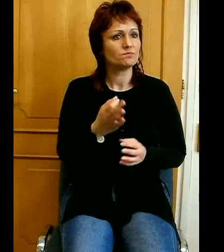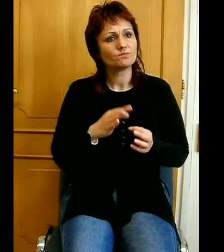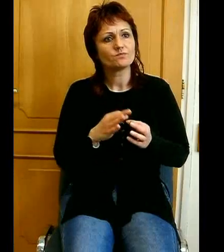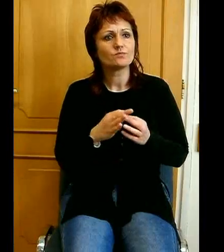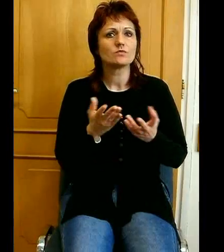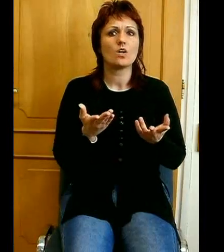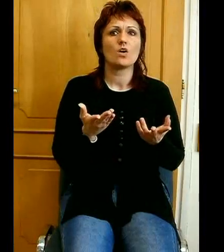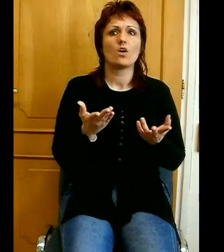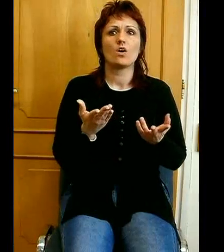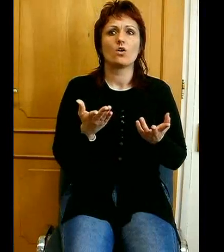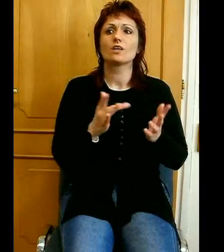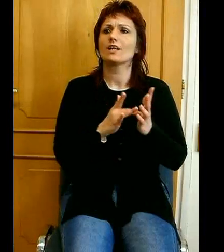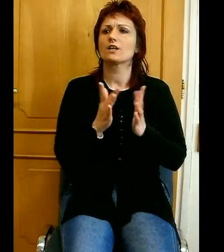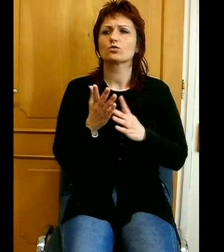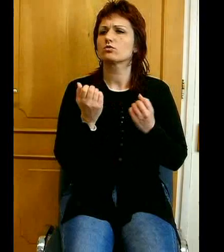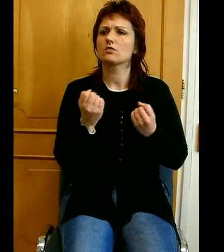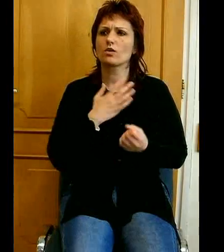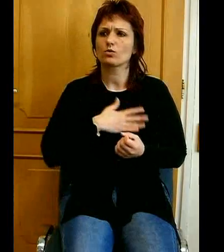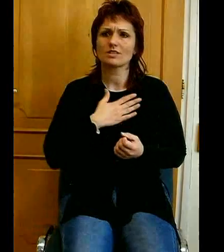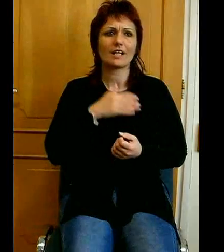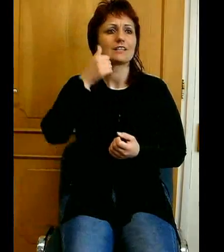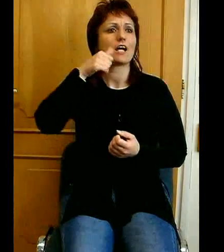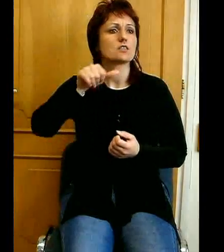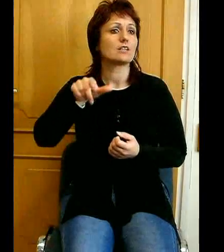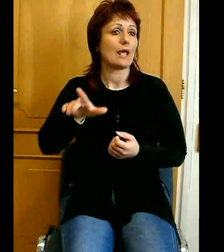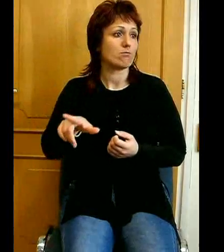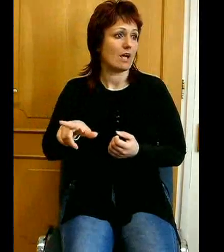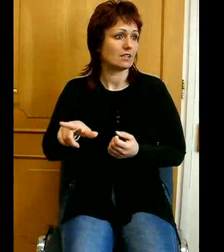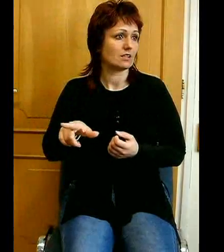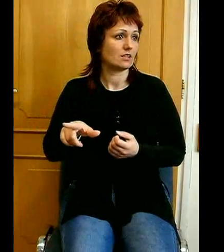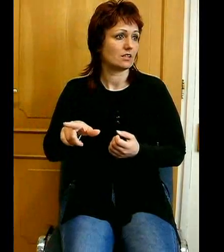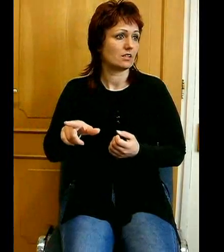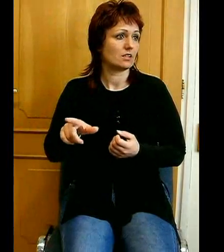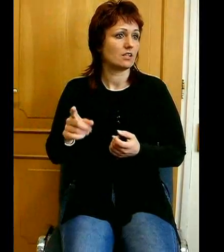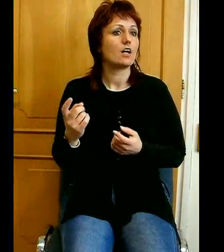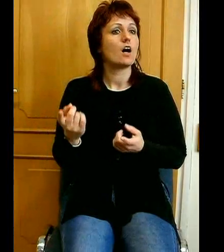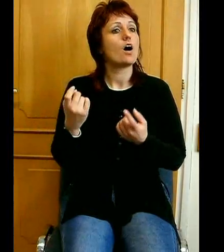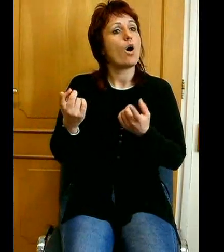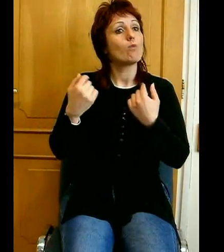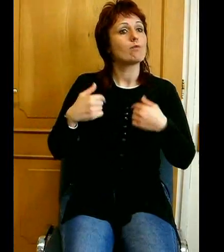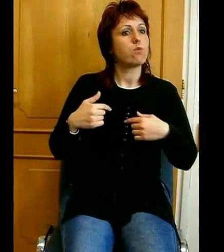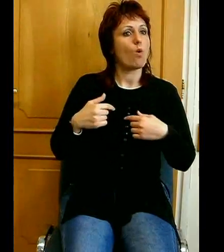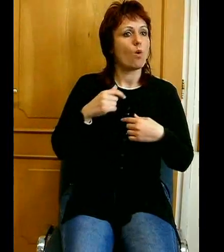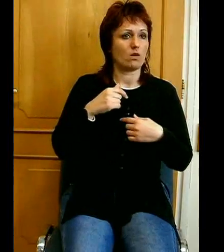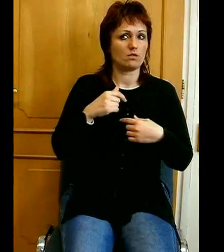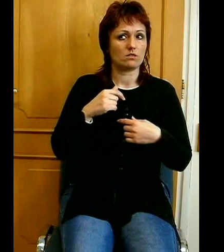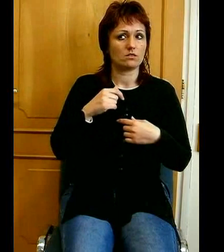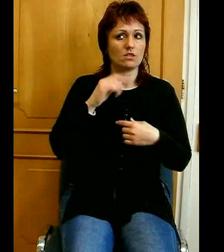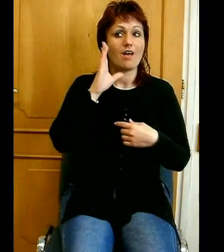nagyon szerette azt a népet, amiből emberi eredetét tekintve szálgozott.